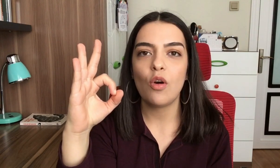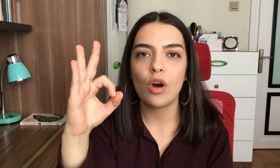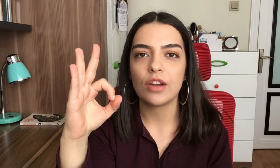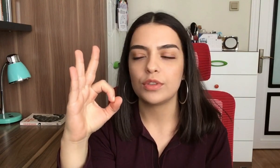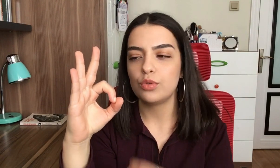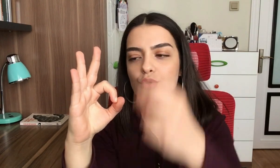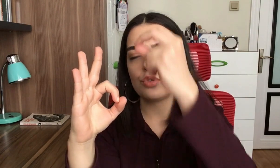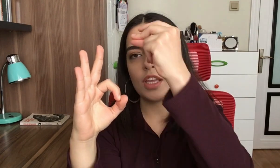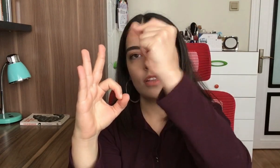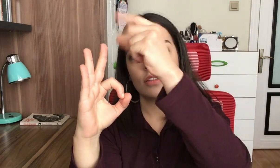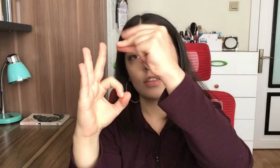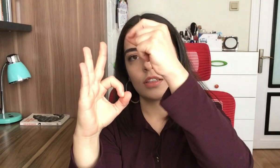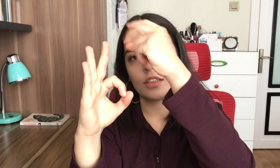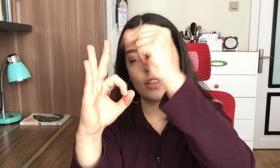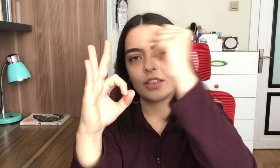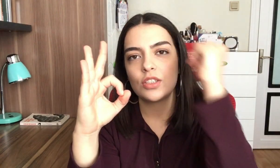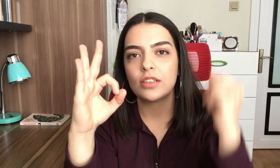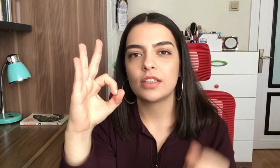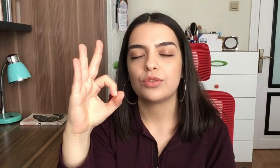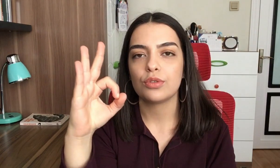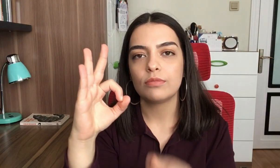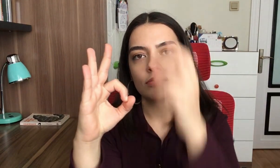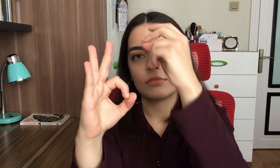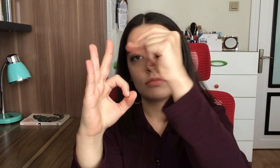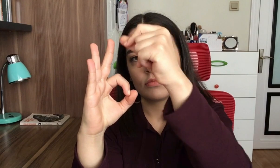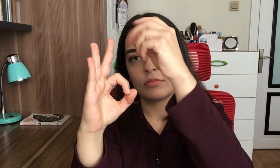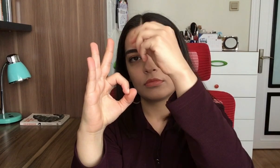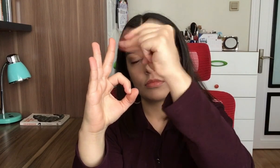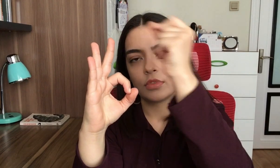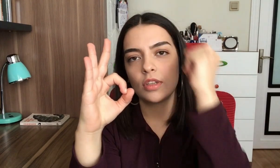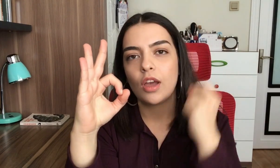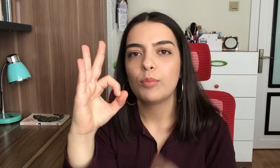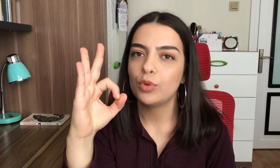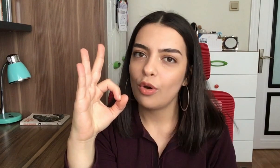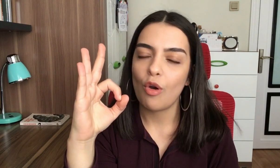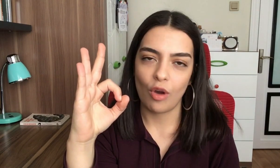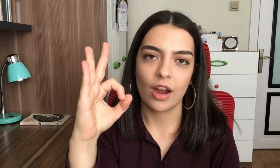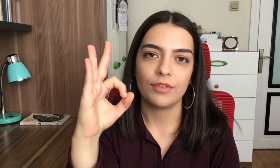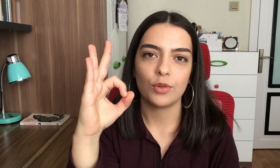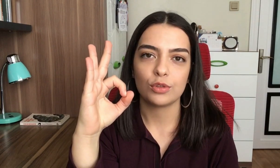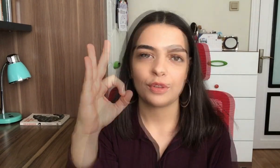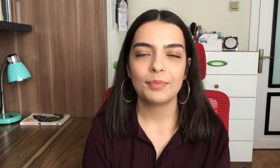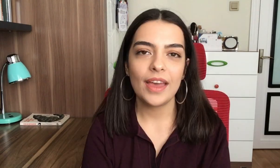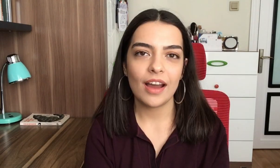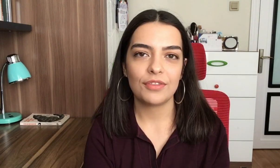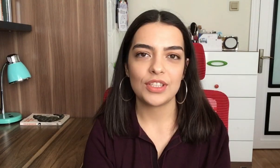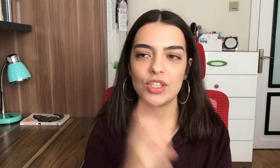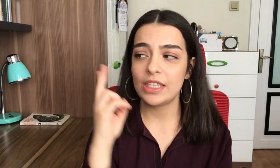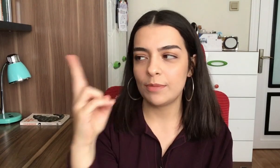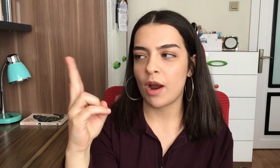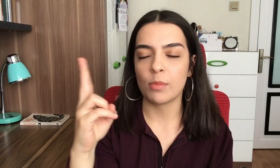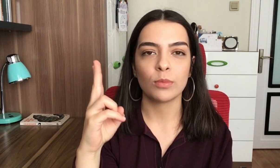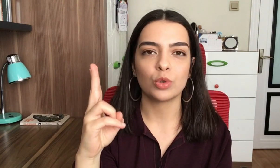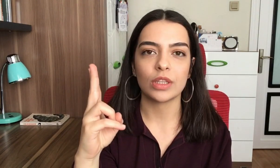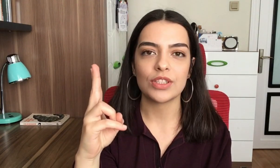harfinin üstüne şıklatıyorum. Bu Ö harfi oluyor. P harfi için iki parmağımı kullanacağım.